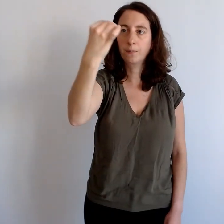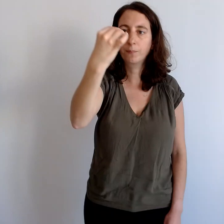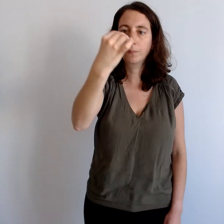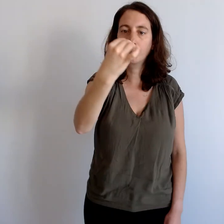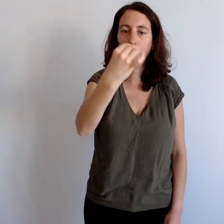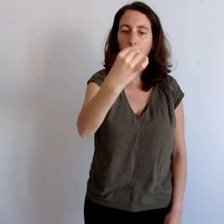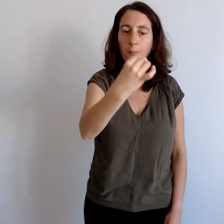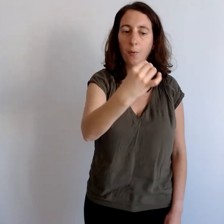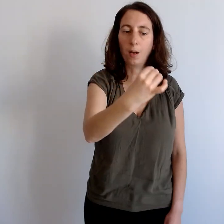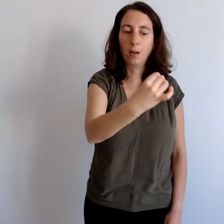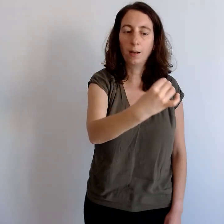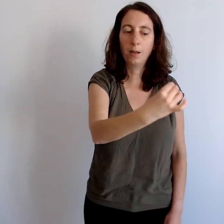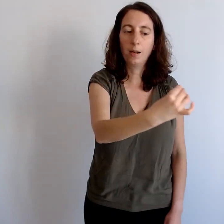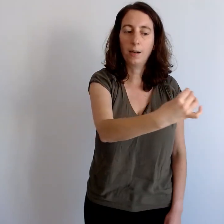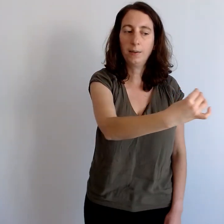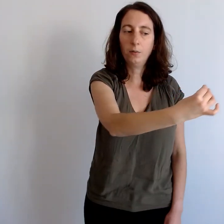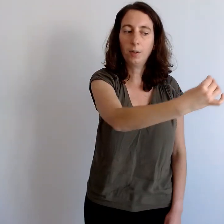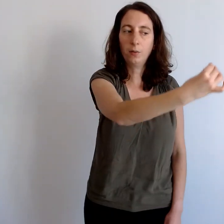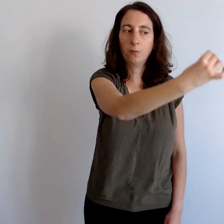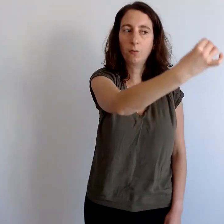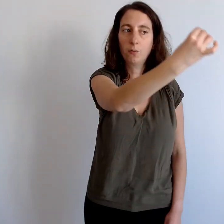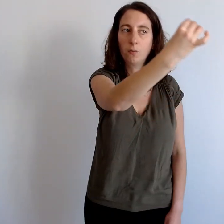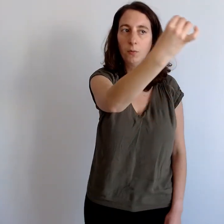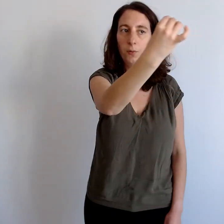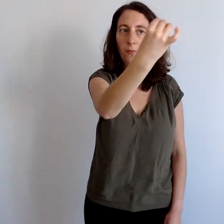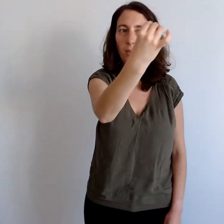par rapport à la situation, le souvenir.